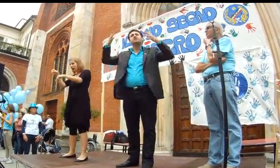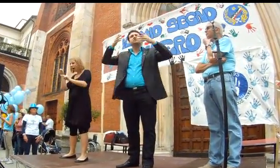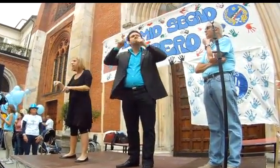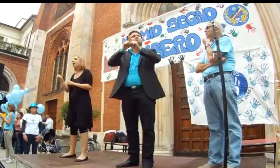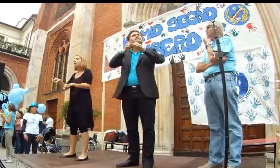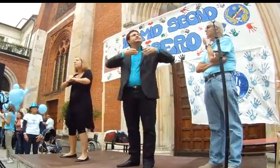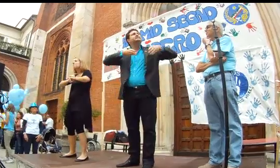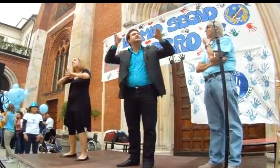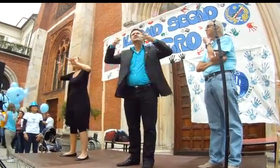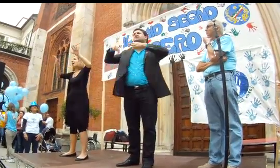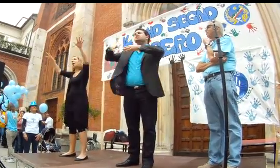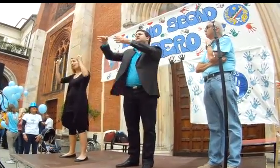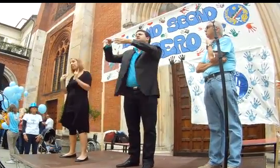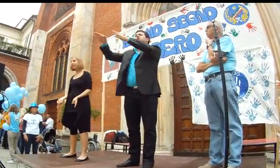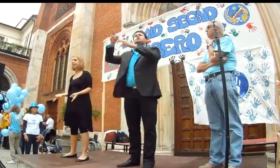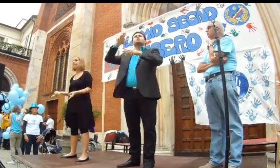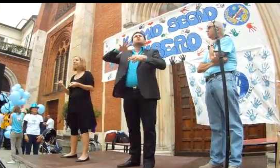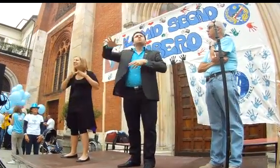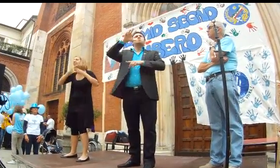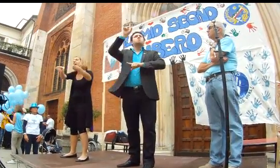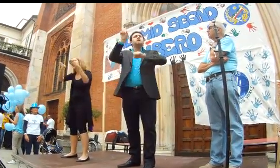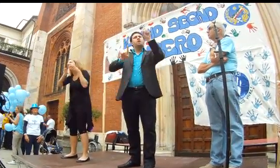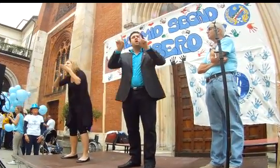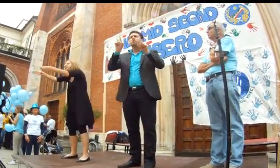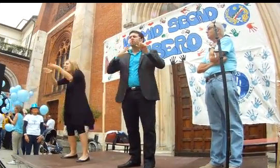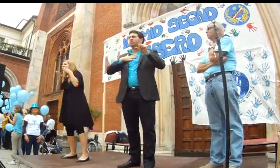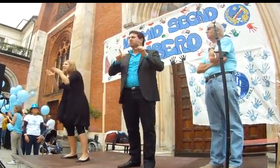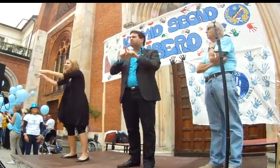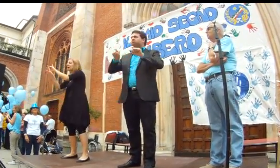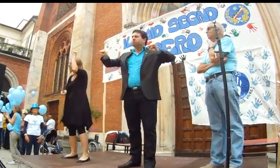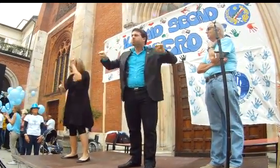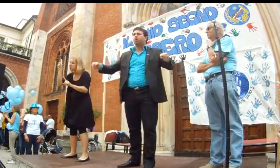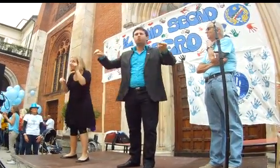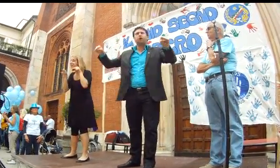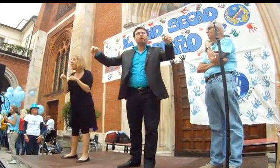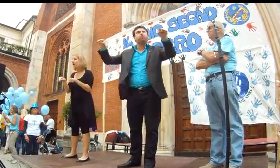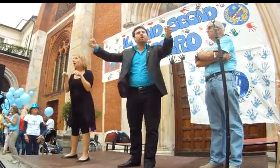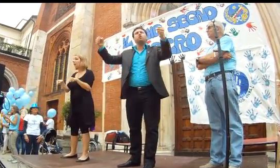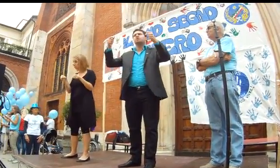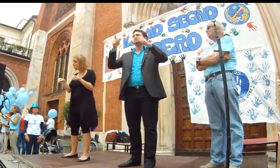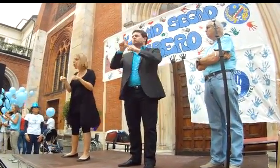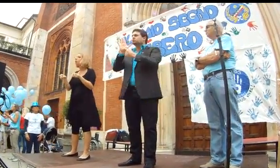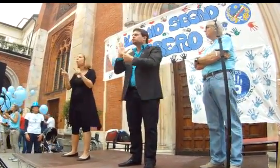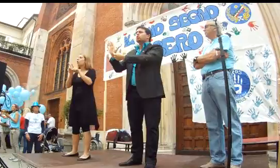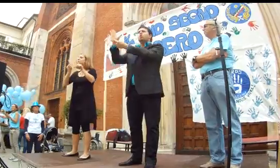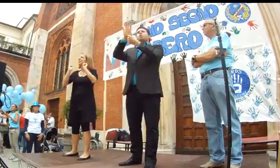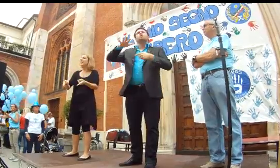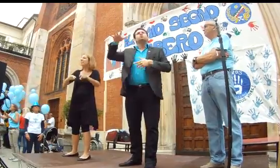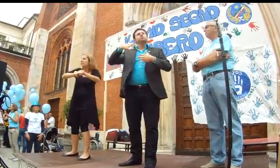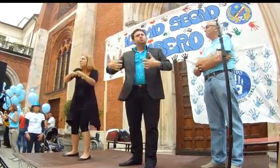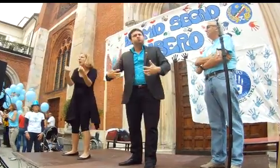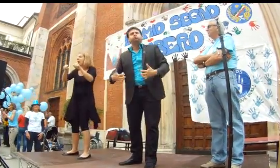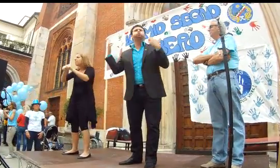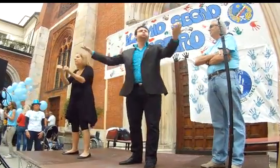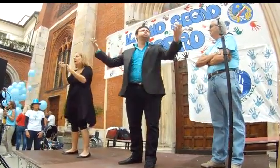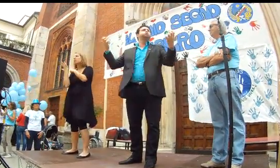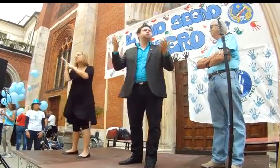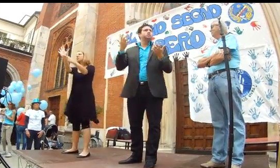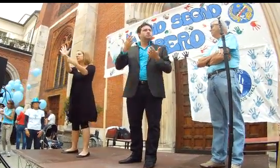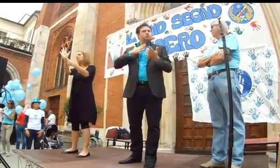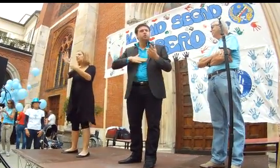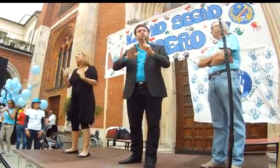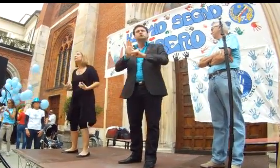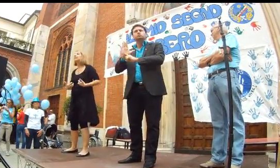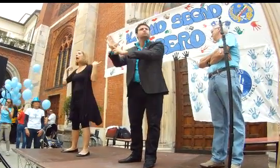governo In questa giornata saremo tantissimi e dobbiamo essere sempre di più, dobbiamo andare in tutte le strade di Milano E